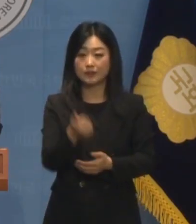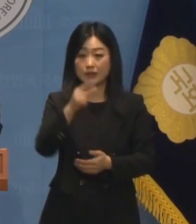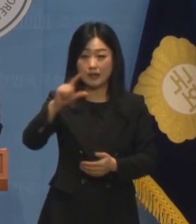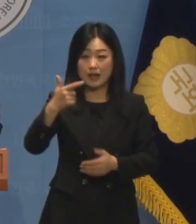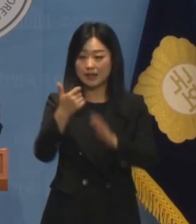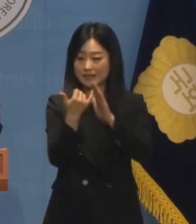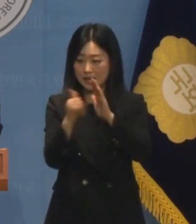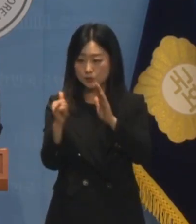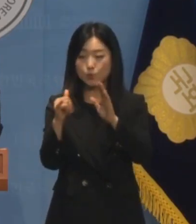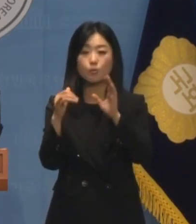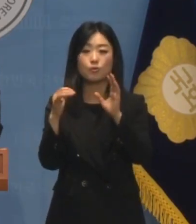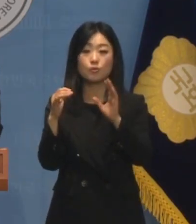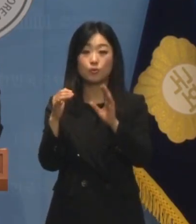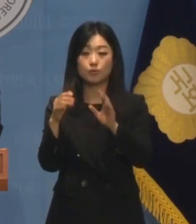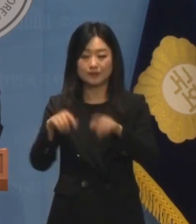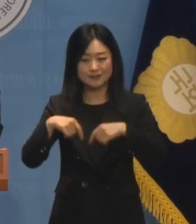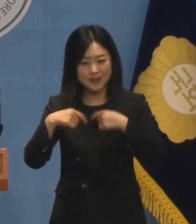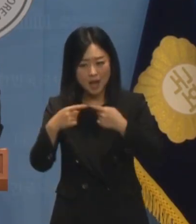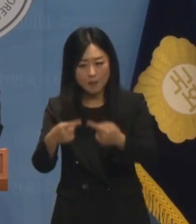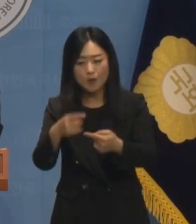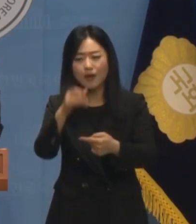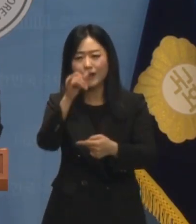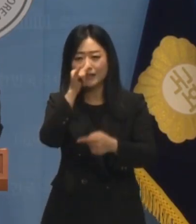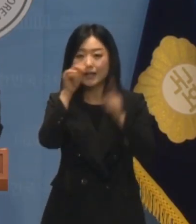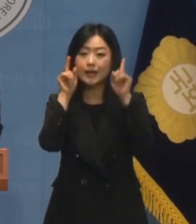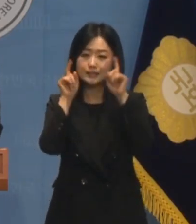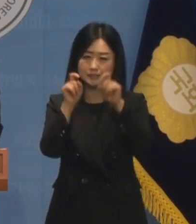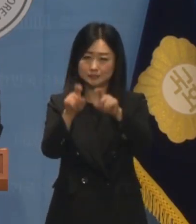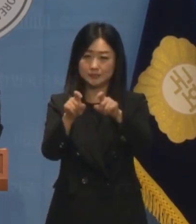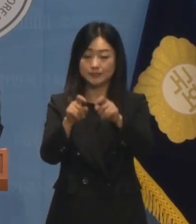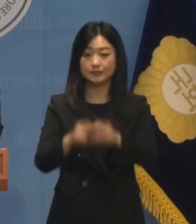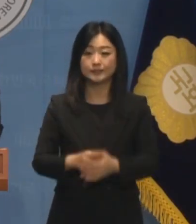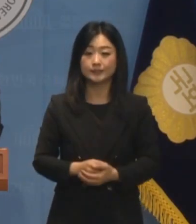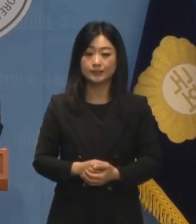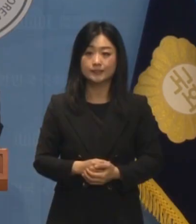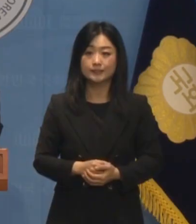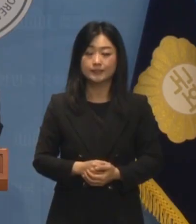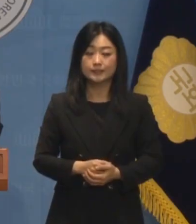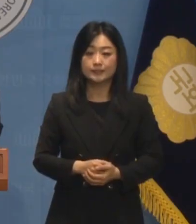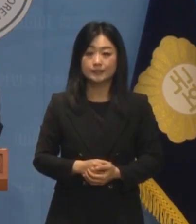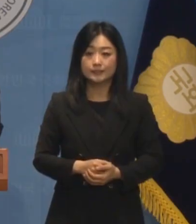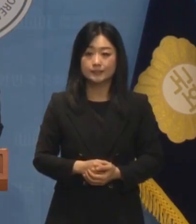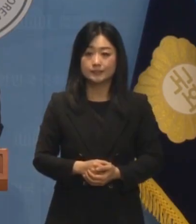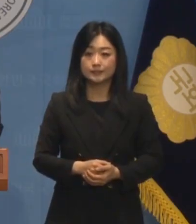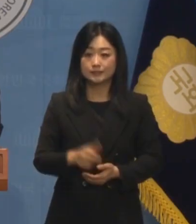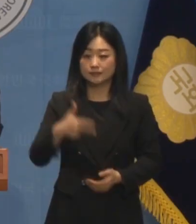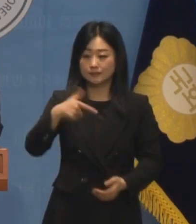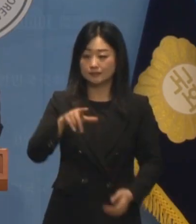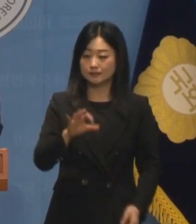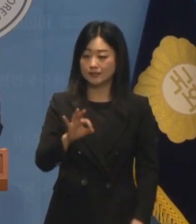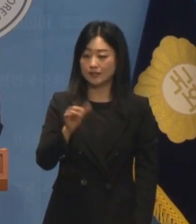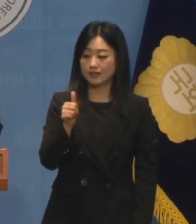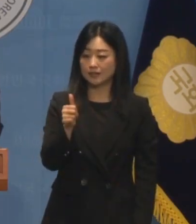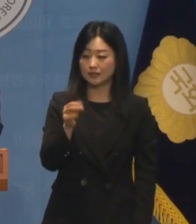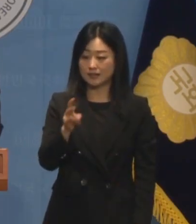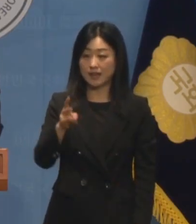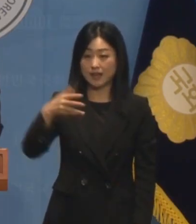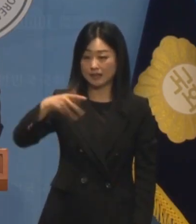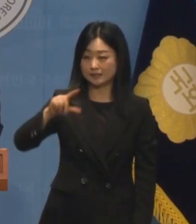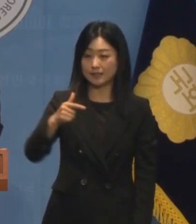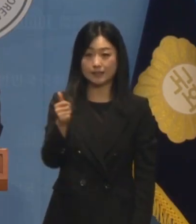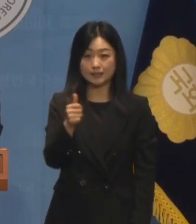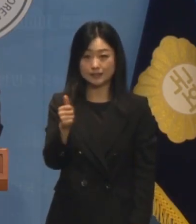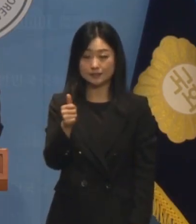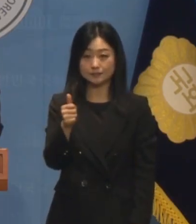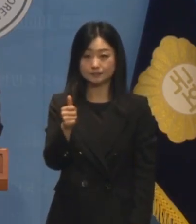여론 조작에 참여했다는 우혹들이 불거졌습니다. 장해찬 전 최고위원은 한동훈 대표